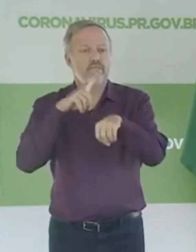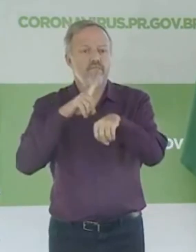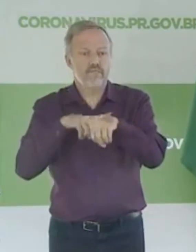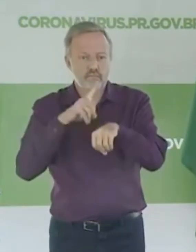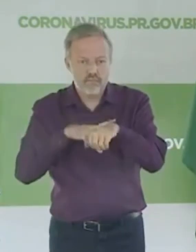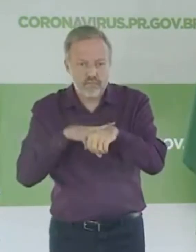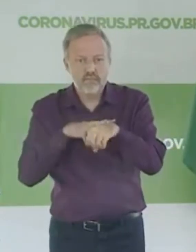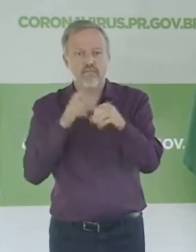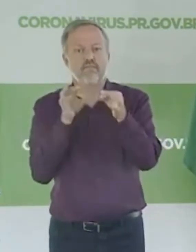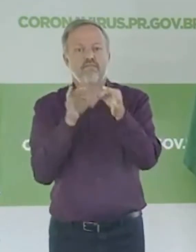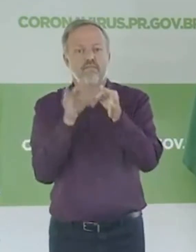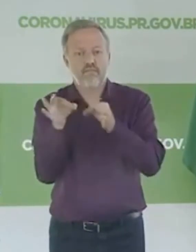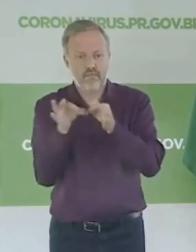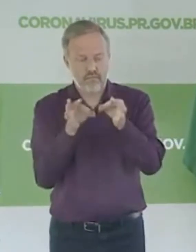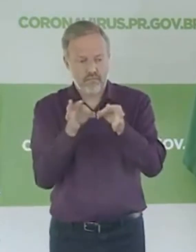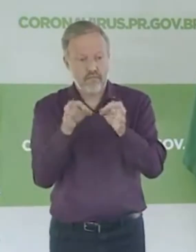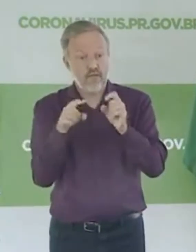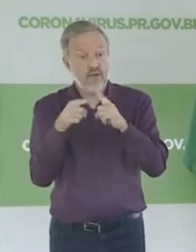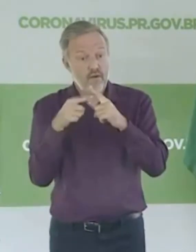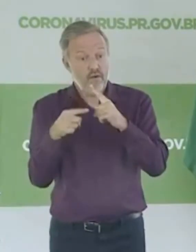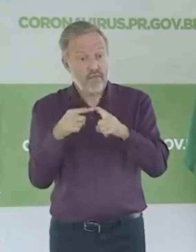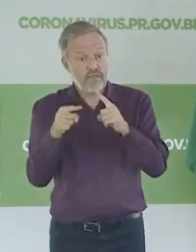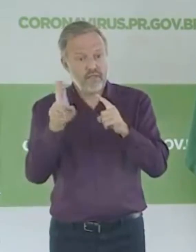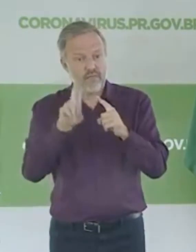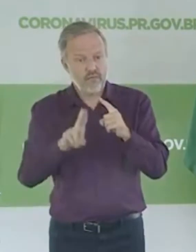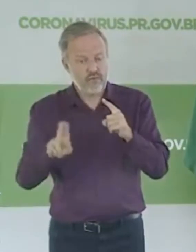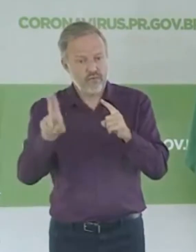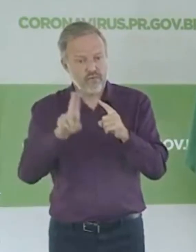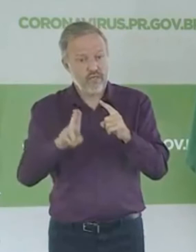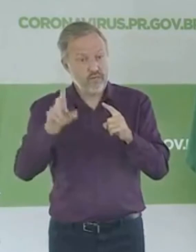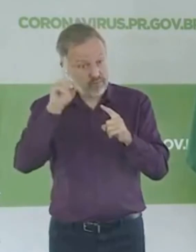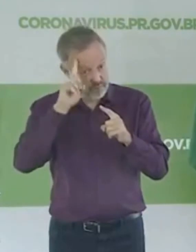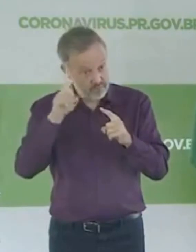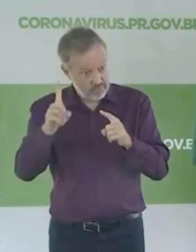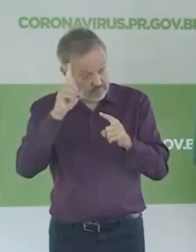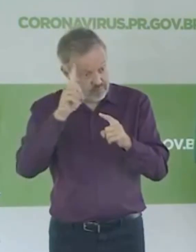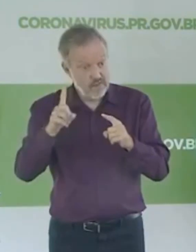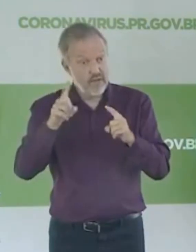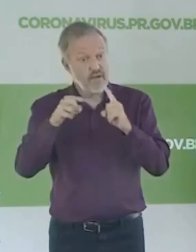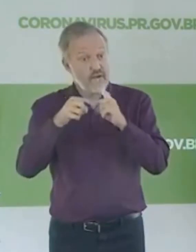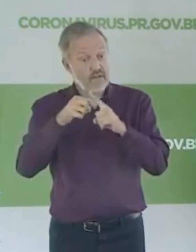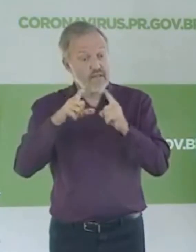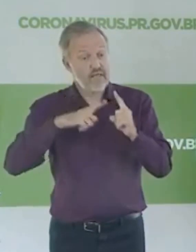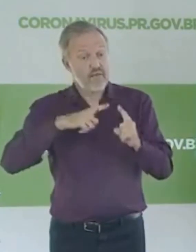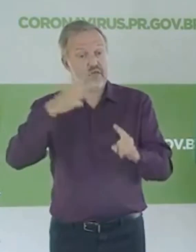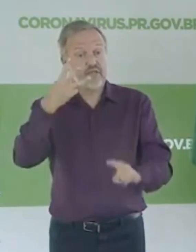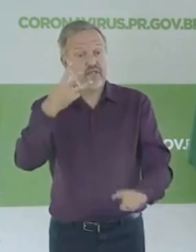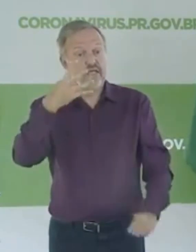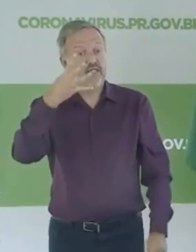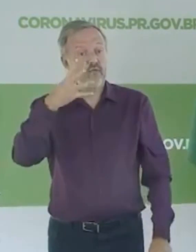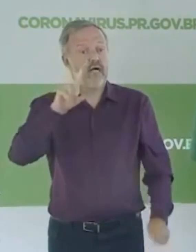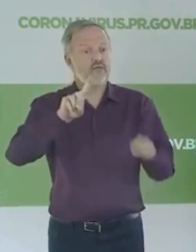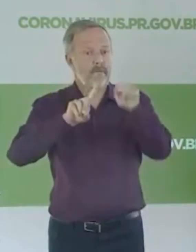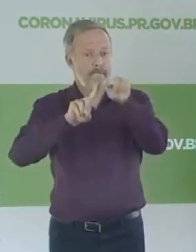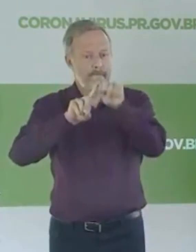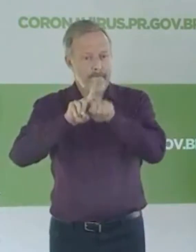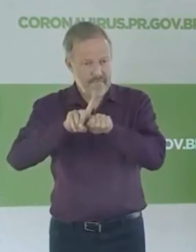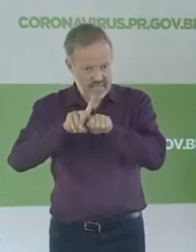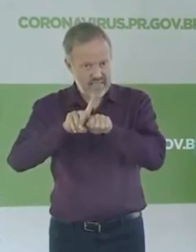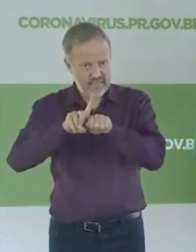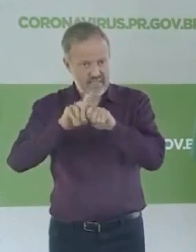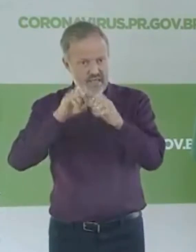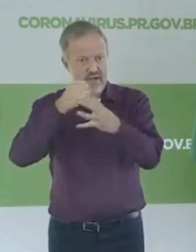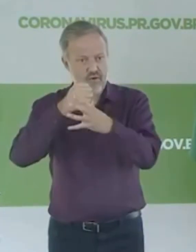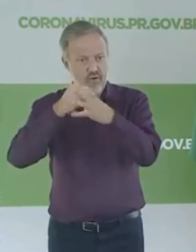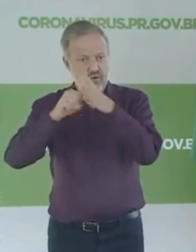diário, nós vamos ter aí um período de três, quatro meses até que essa epidemia possa ir embora, é importante que as